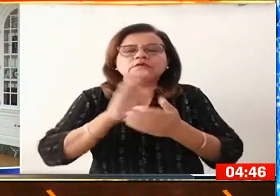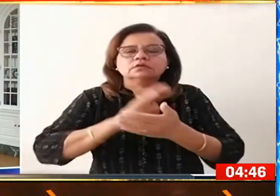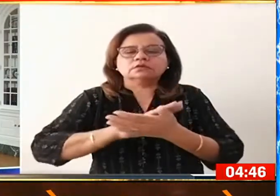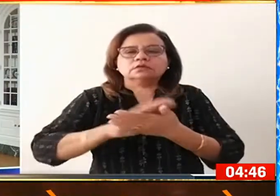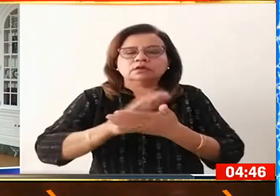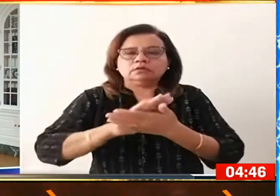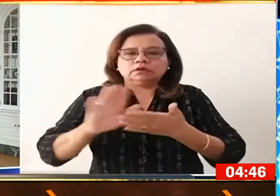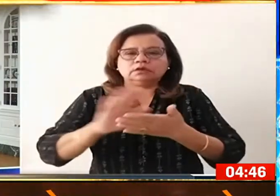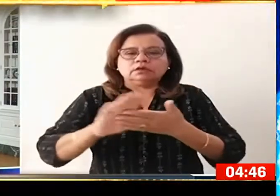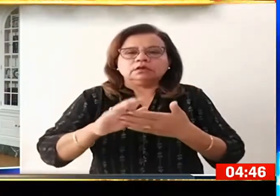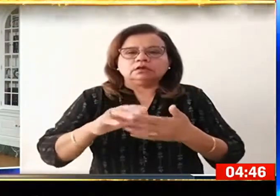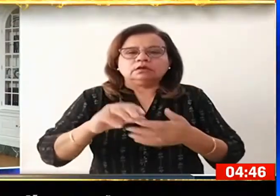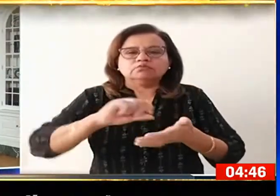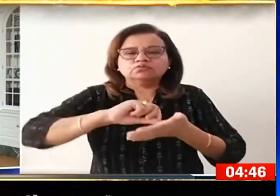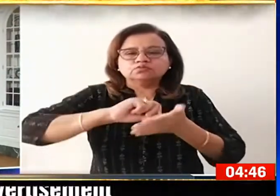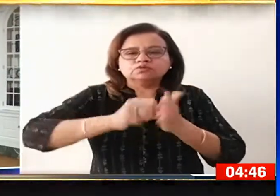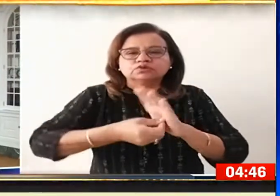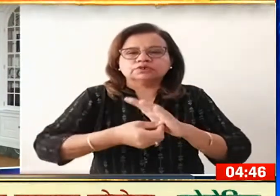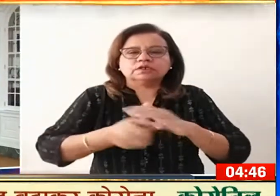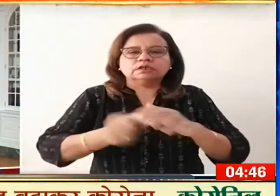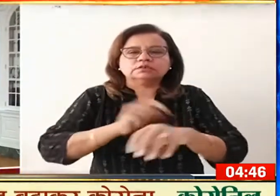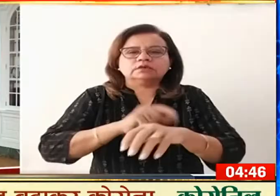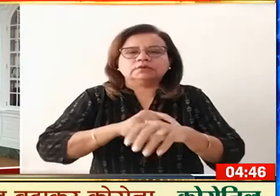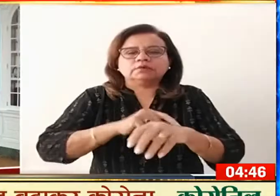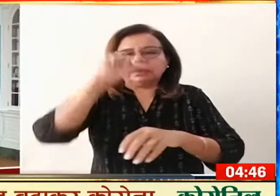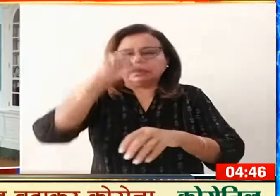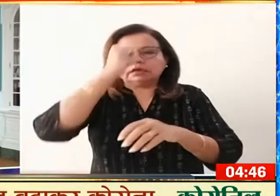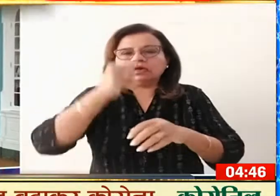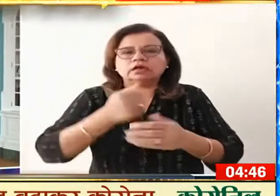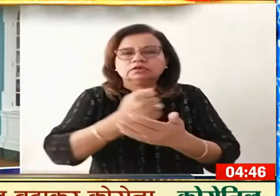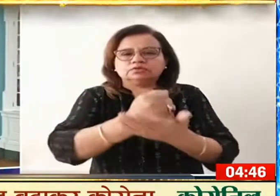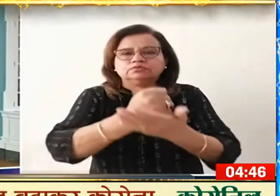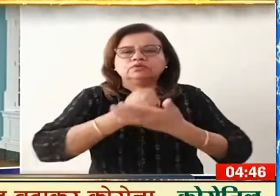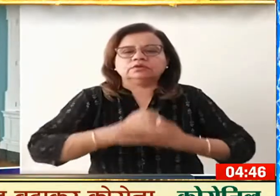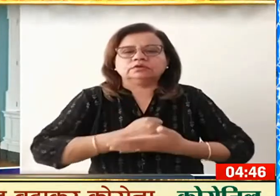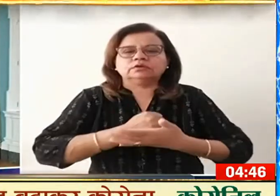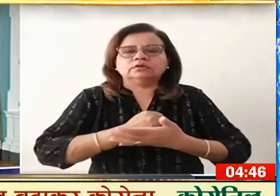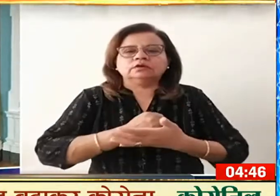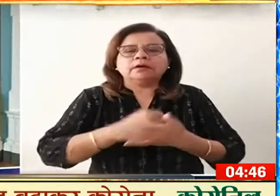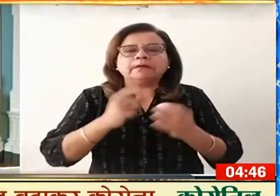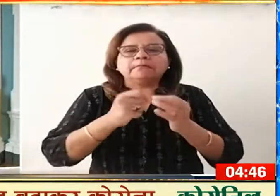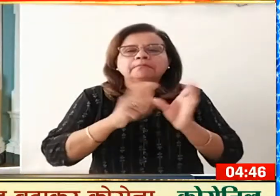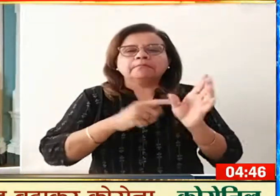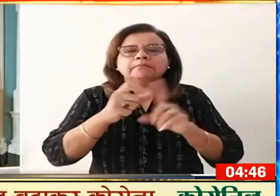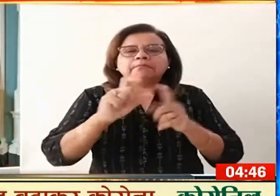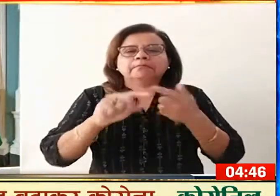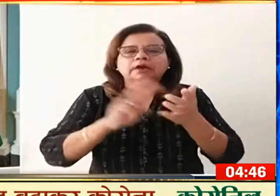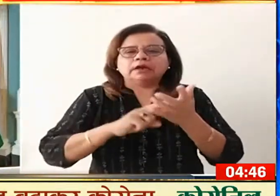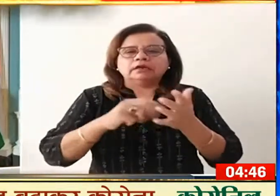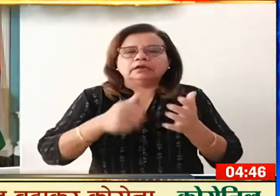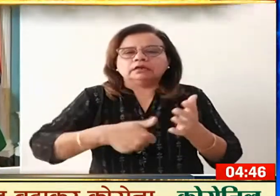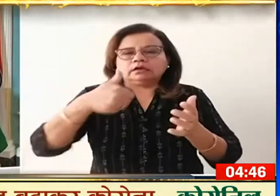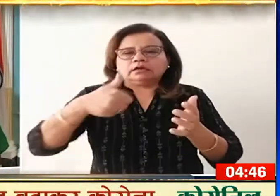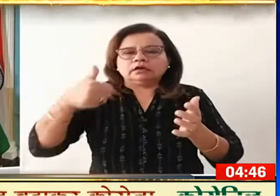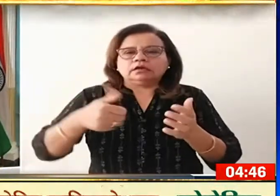मुश्किल समय में भारत का साथ देने के लिए बाइडन प्रिशासन का शुक्रिया आदा किया